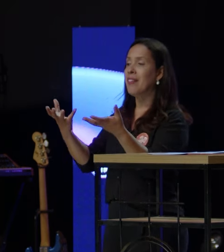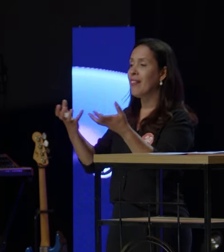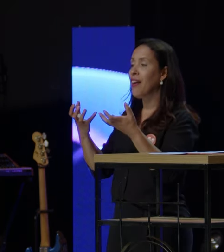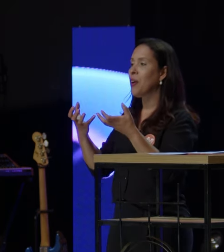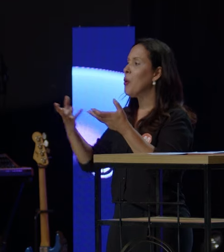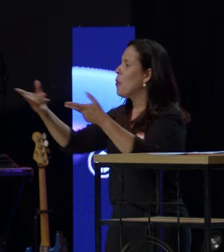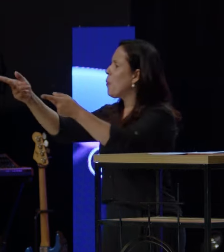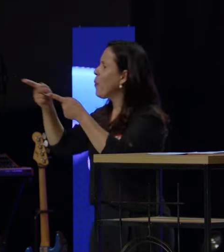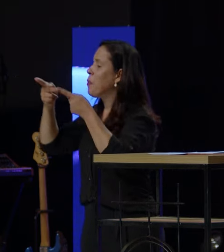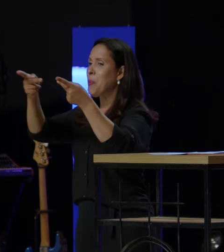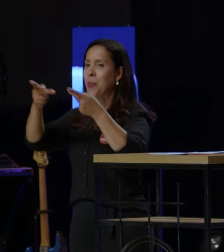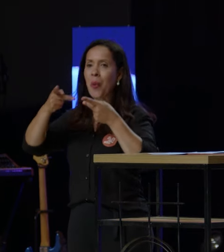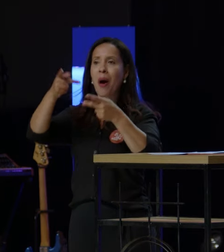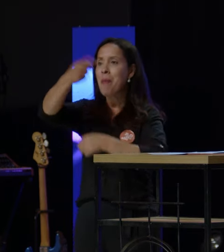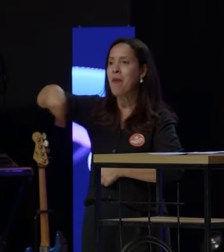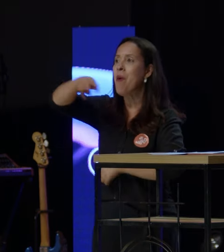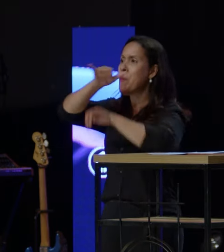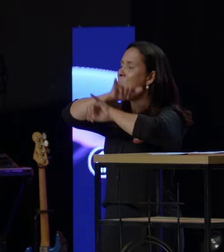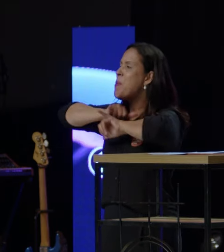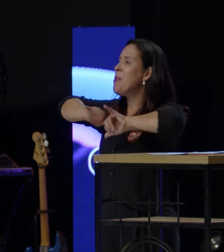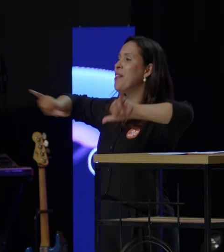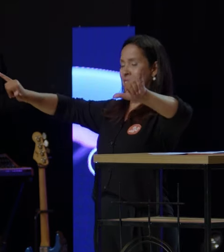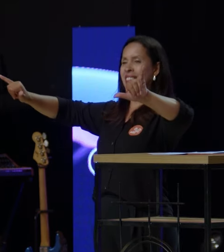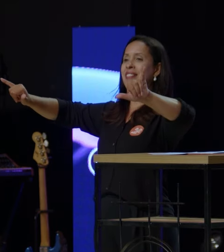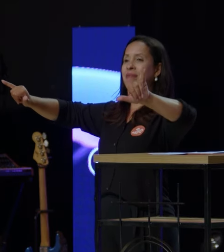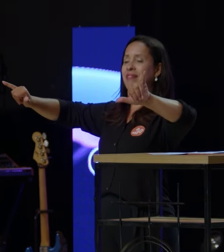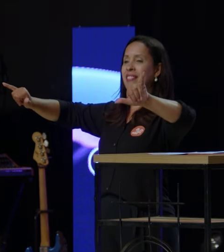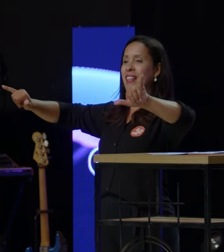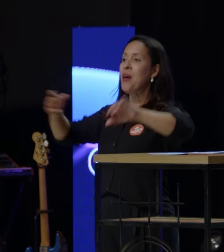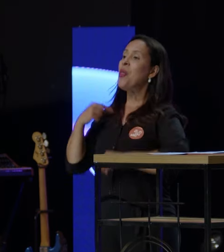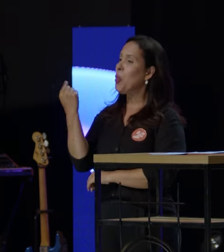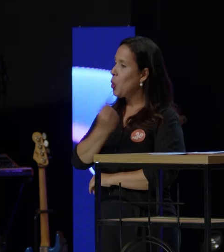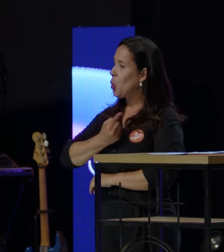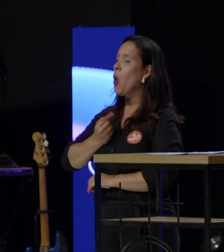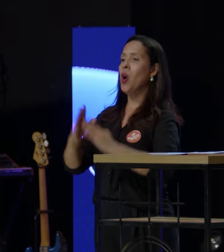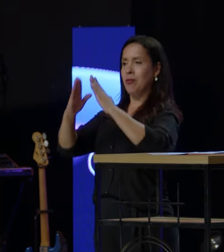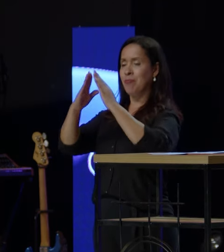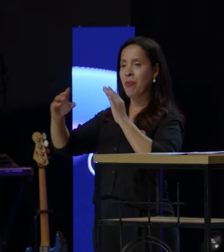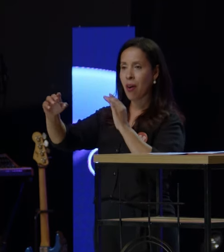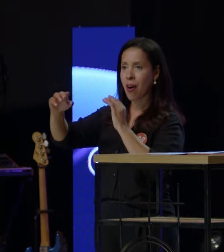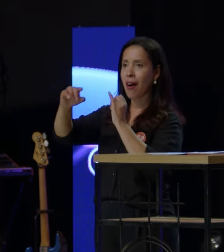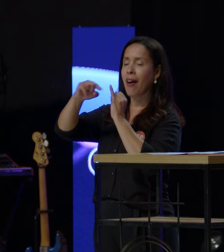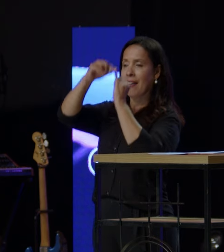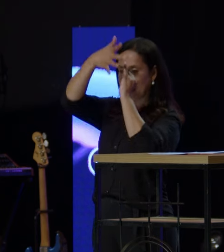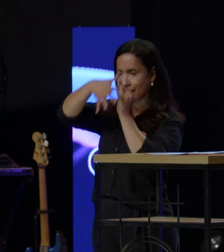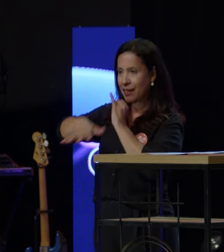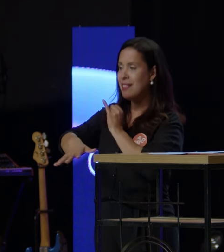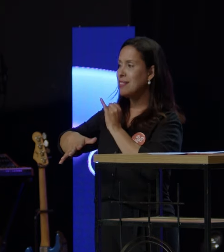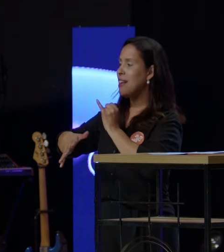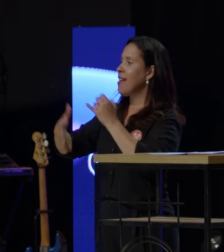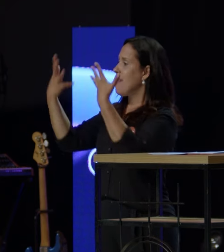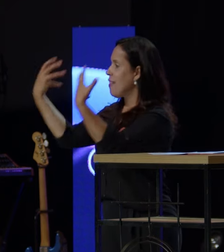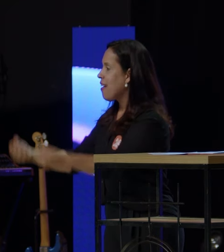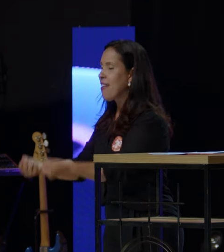com todo o fôlego dos nossos pulmões. Porque nós vamos ser esta Igreja que recebe a todos. Porque, afinal